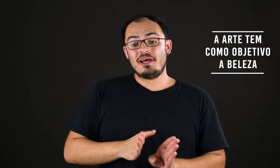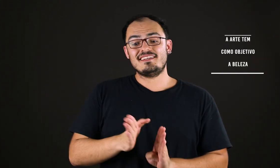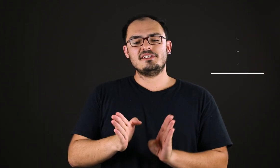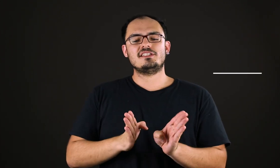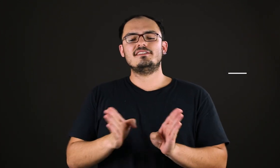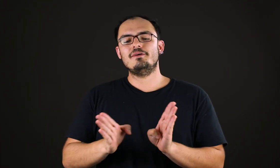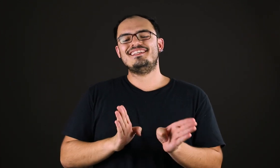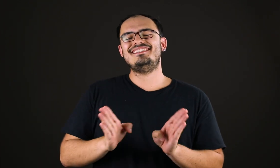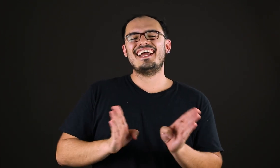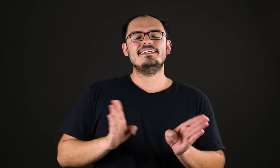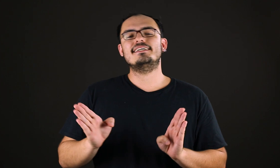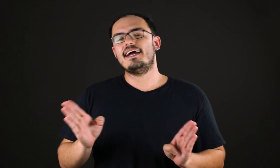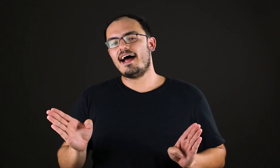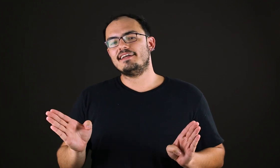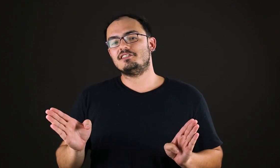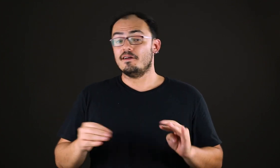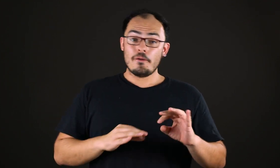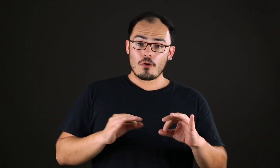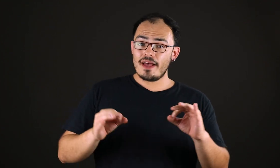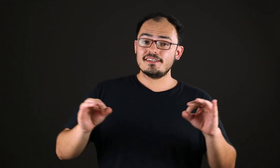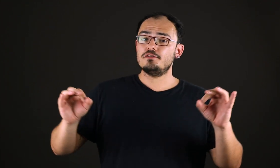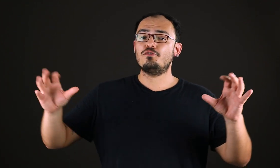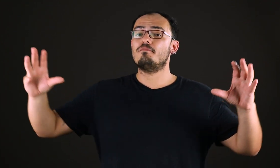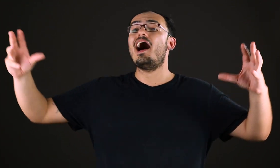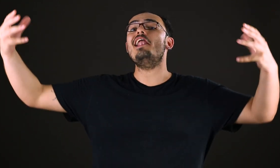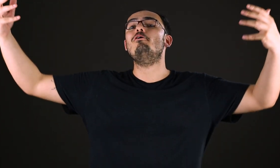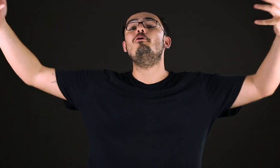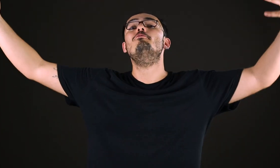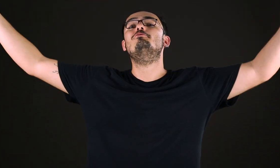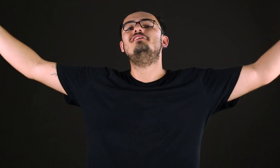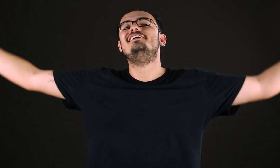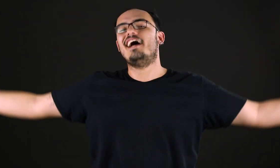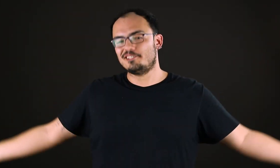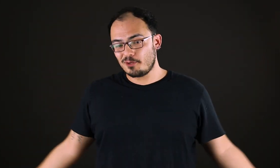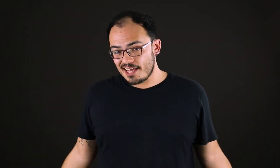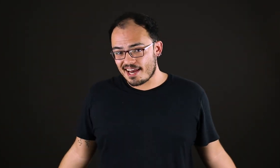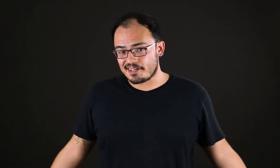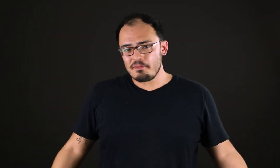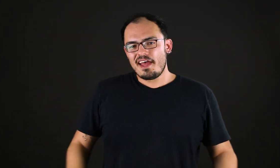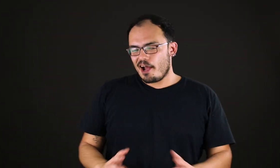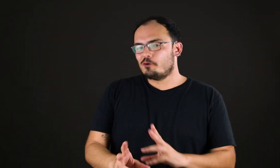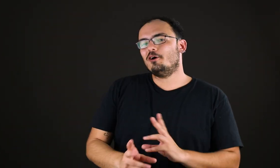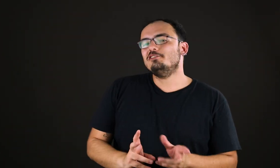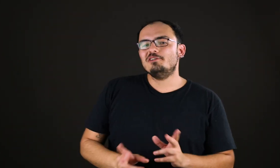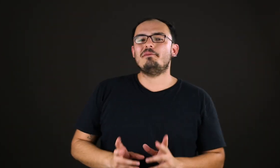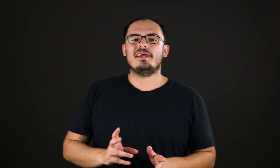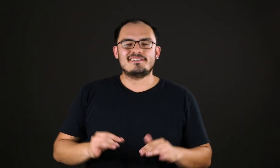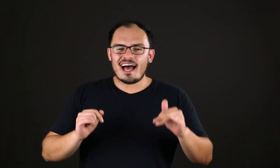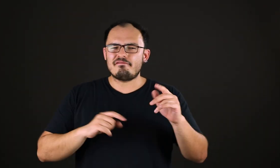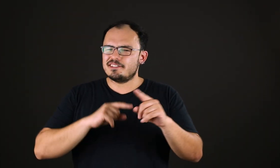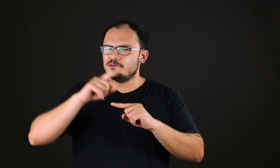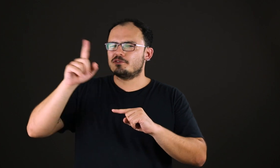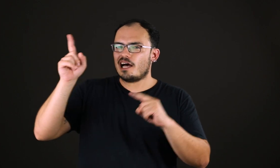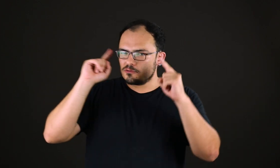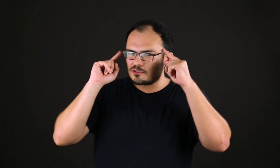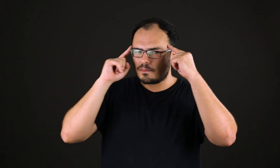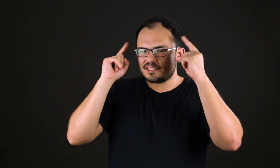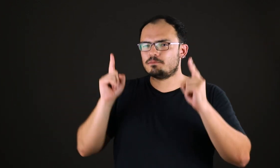Então essa distinção entre técnica e arte começa a se formar ao longo da Idade Moderna. É curioso você pensar, fazendo um salto, só para a gente